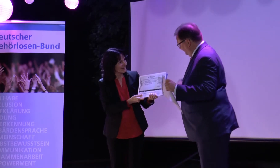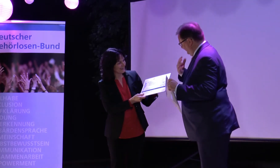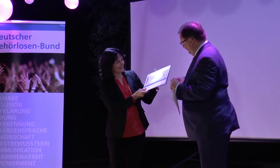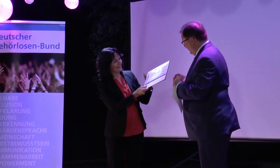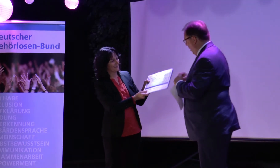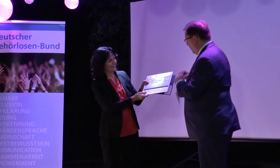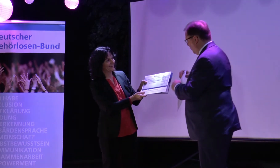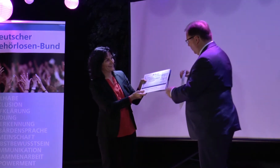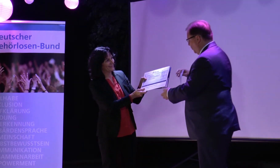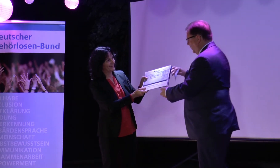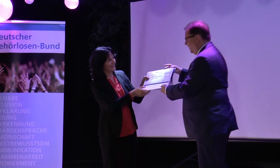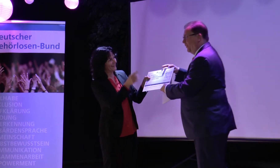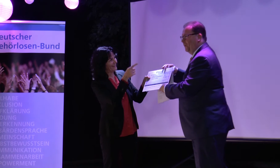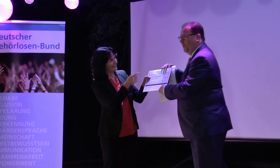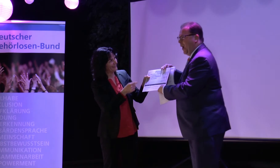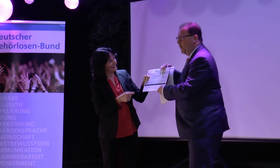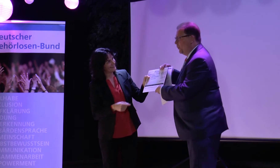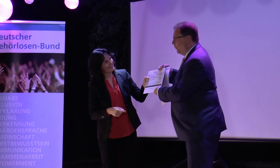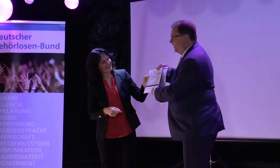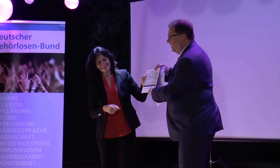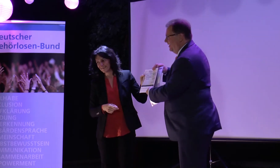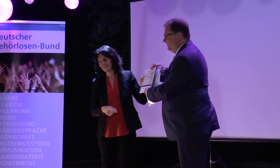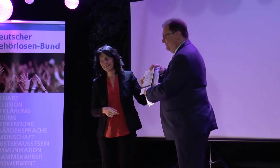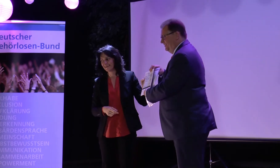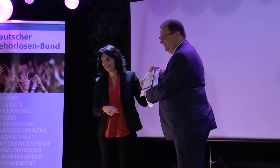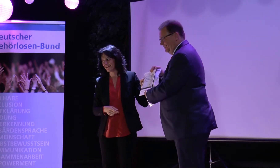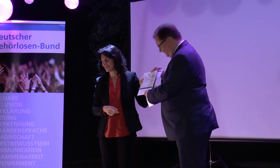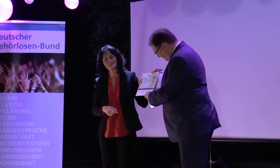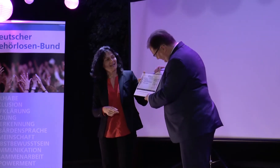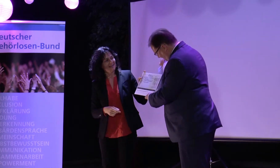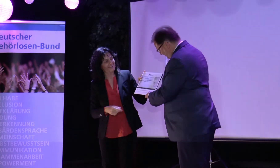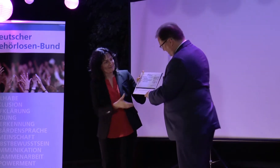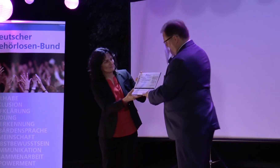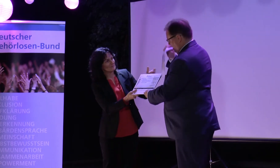Oh, wow. Wow. Wow.